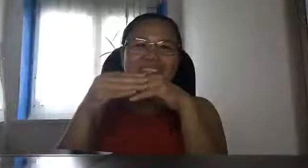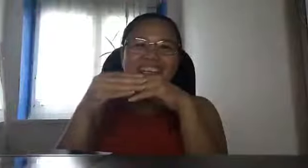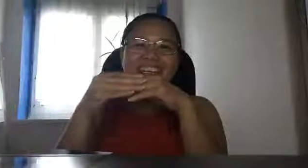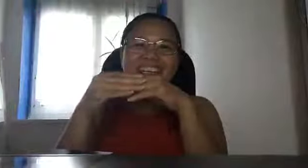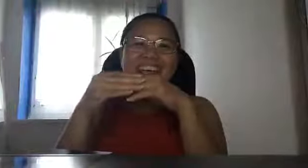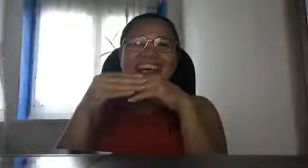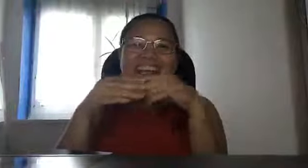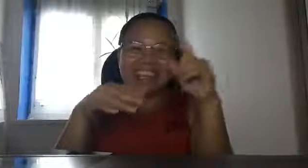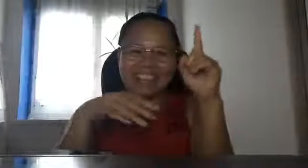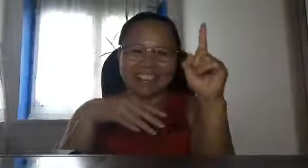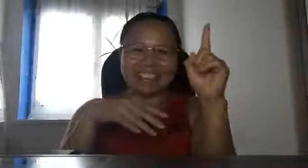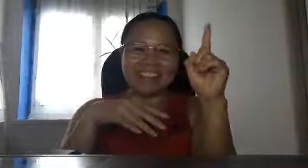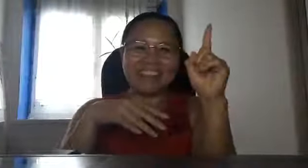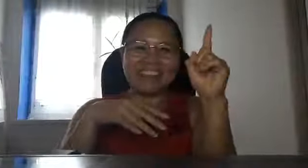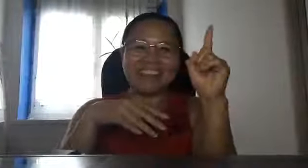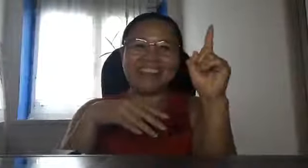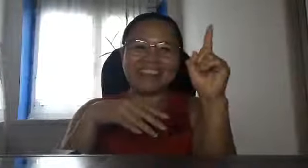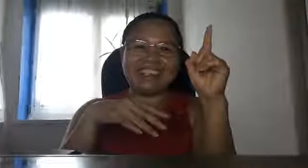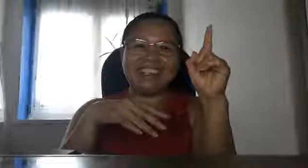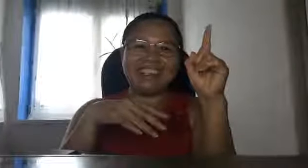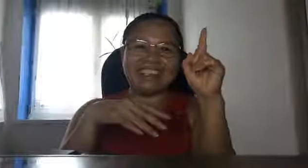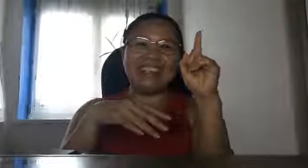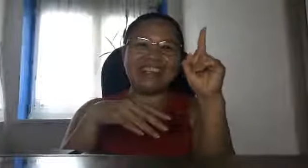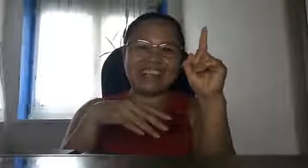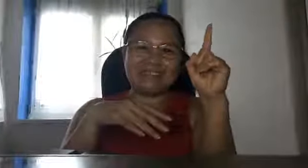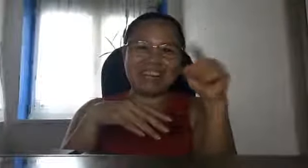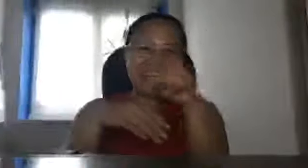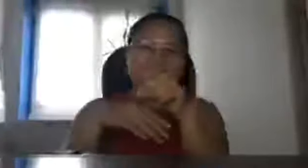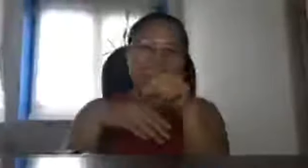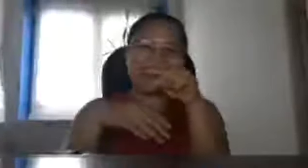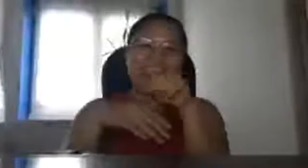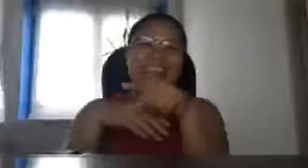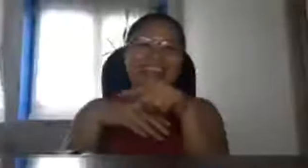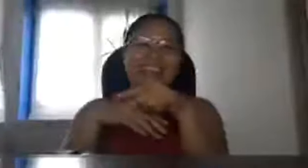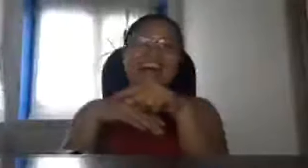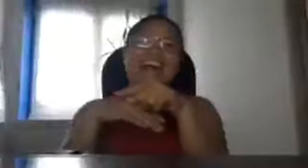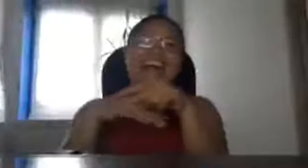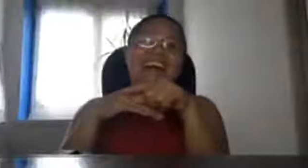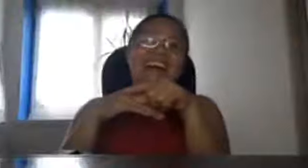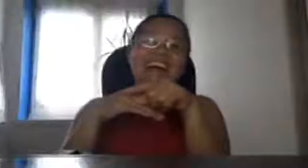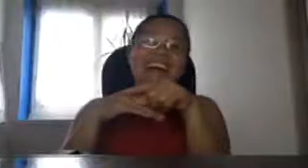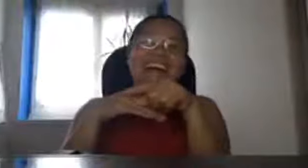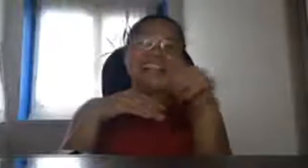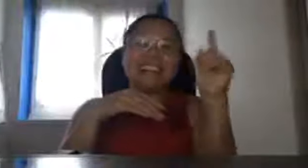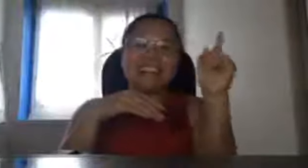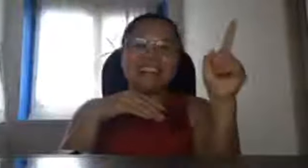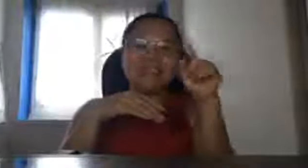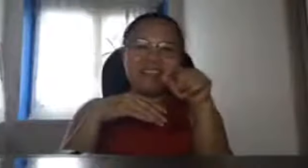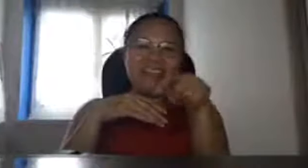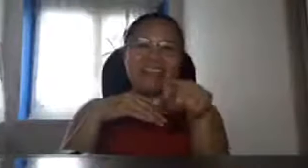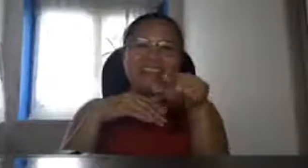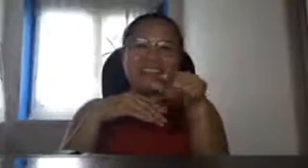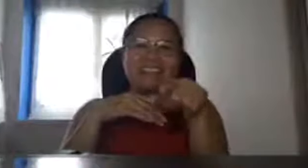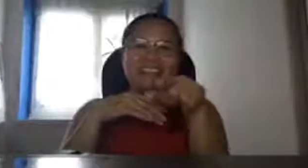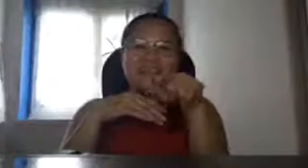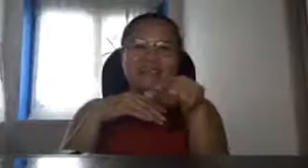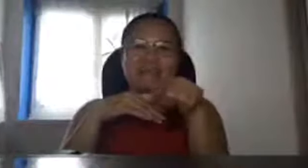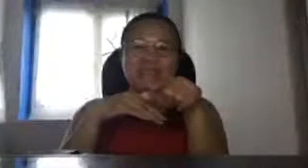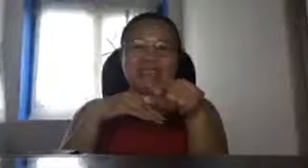ikaw nga sabi ni Lord si Lord ang bahala sa kanila si Lord ang bahala nitong mga